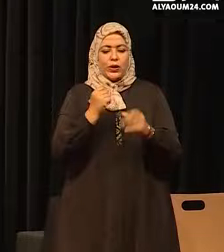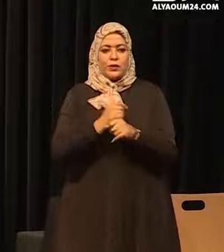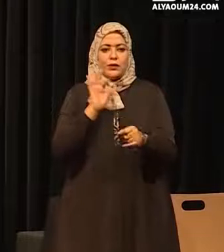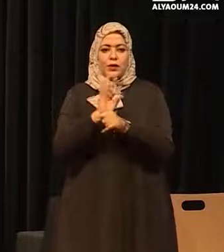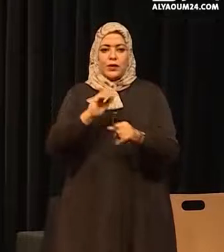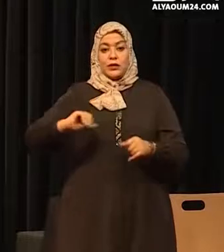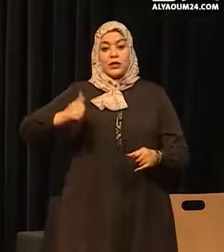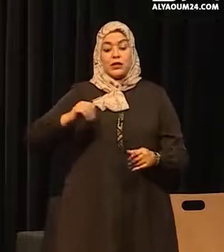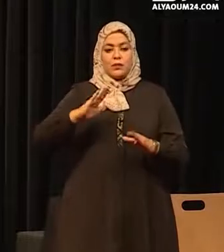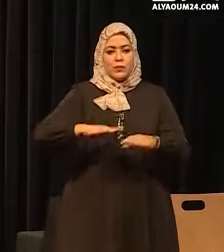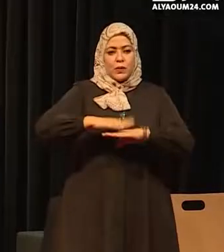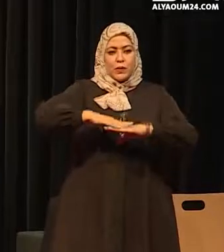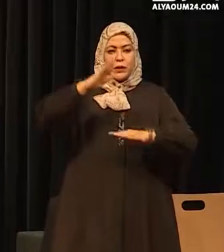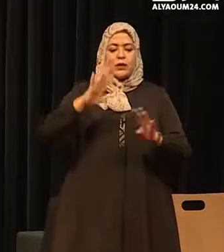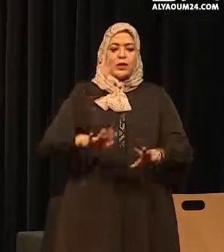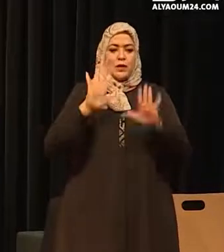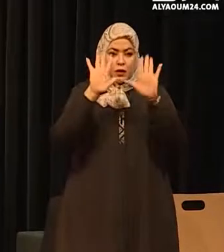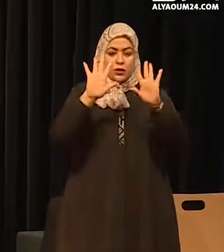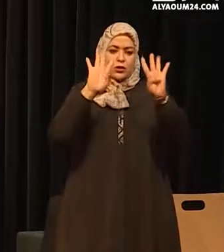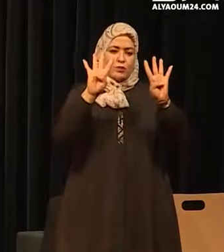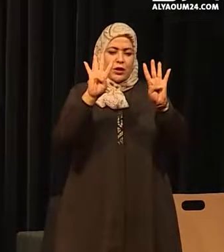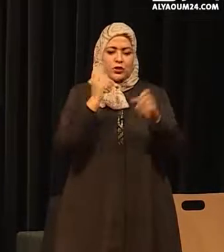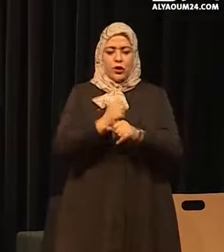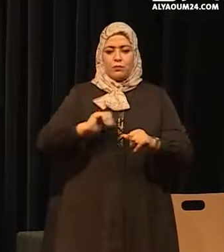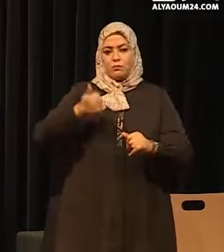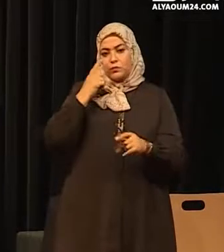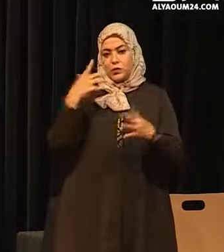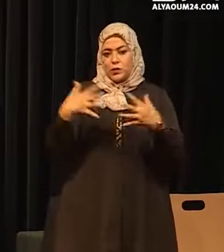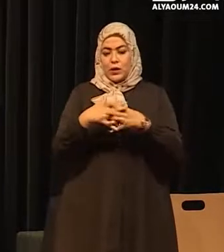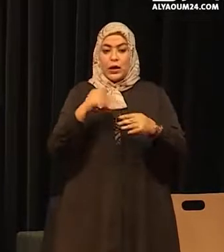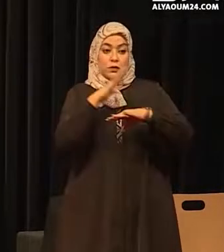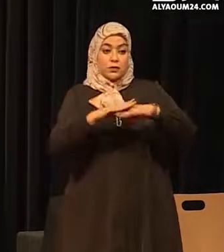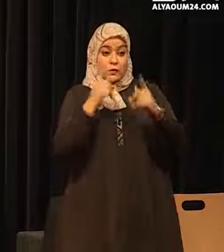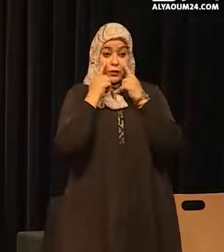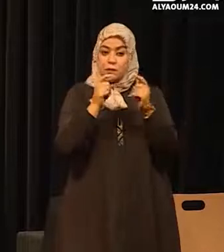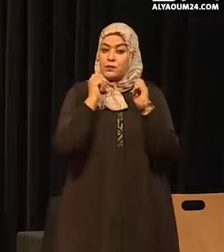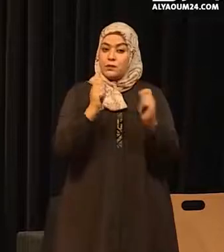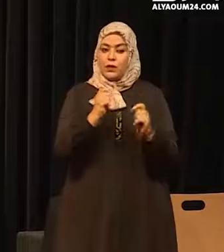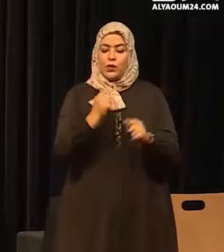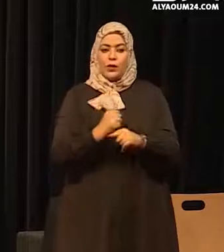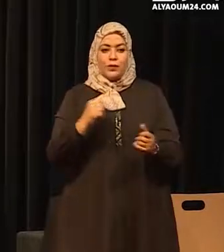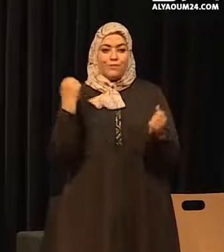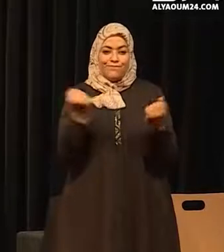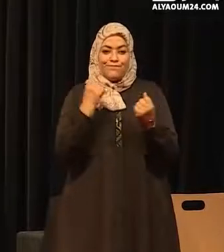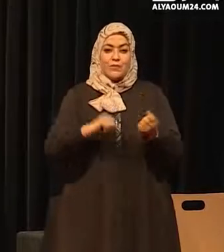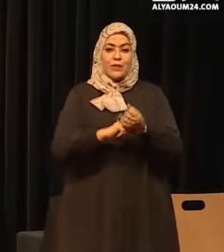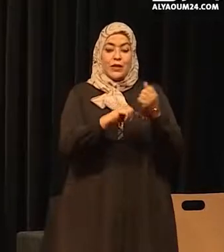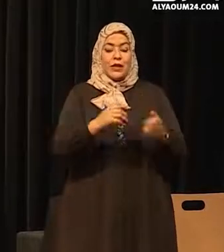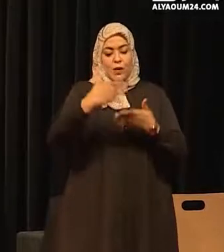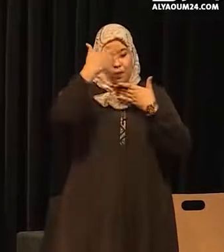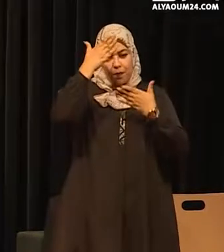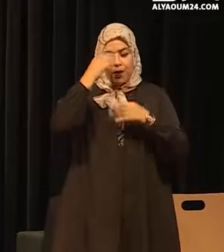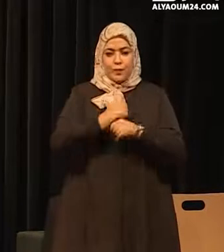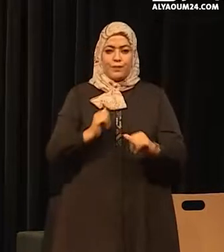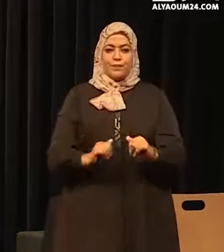يبلغوا سنة 18 سنة ومراقبة وحمايتهم وترصيدا لجهود بلادنا في مجال